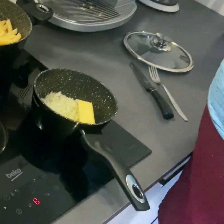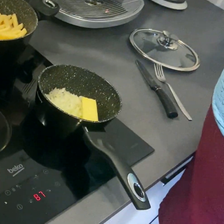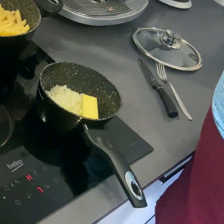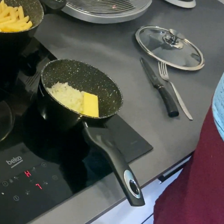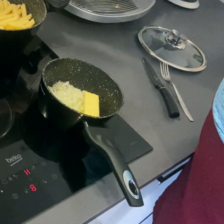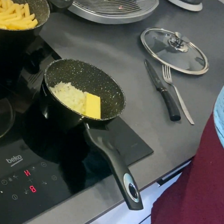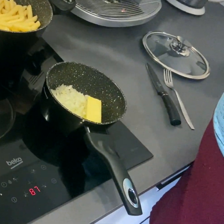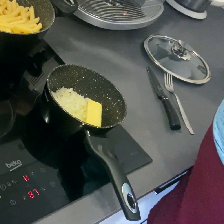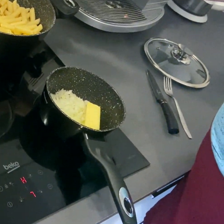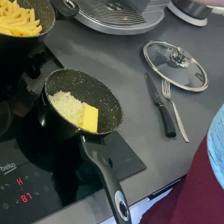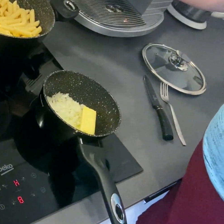penne.